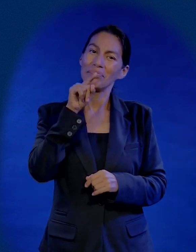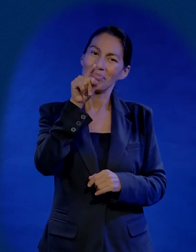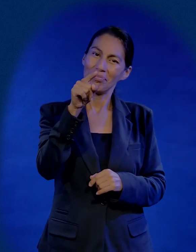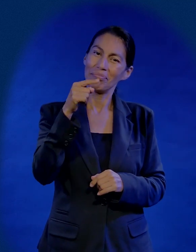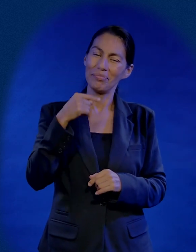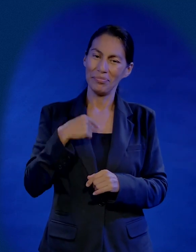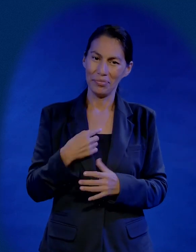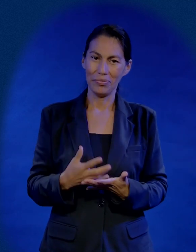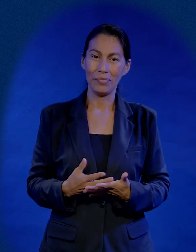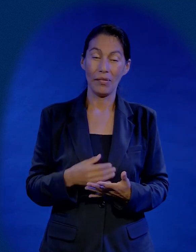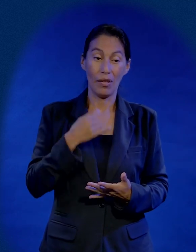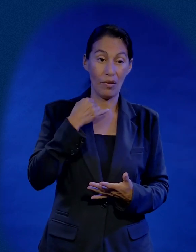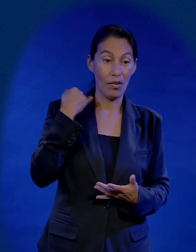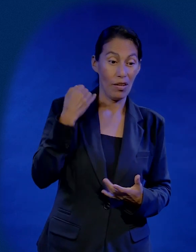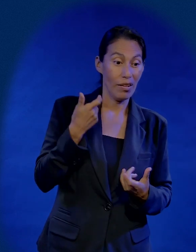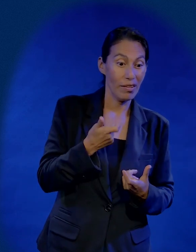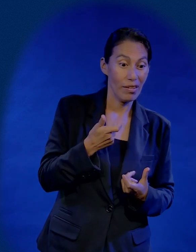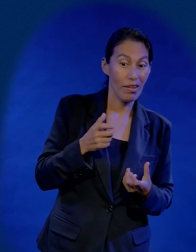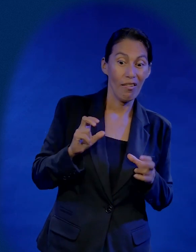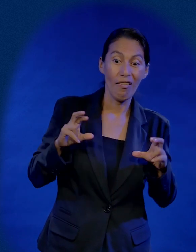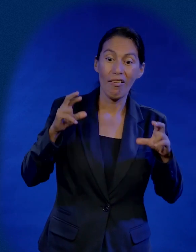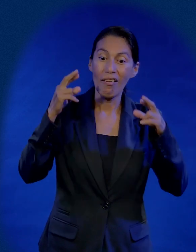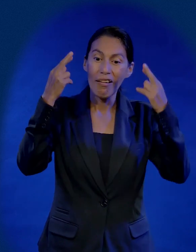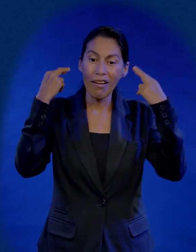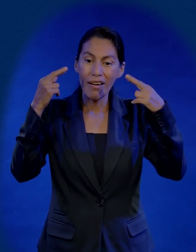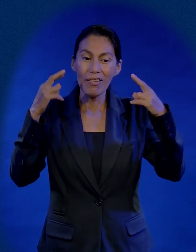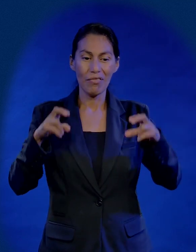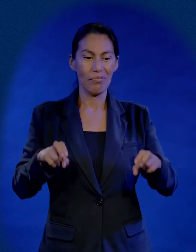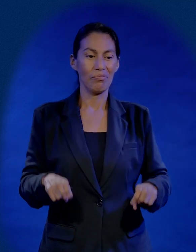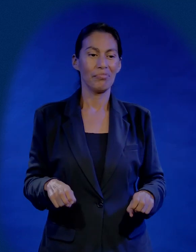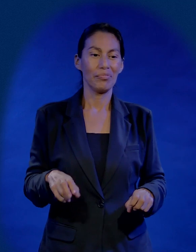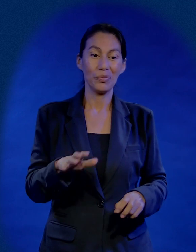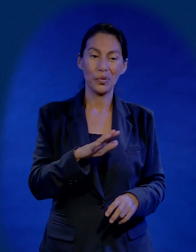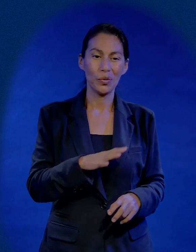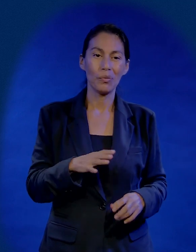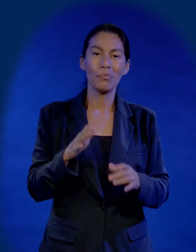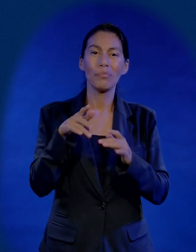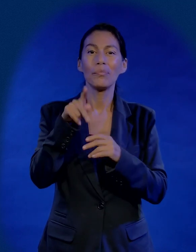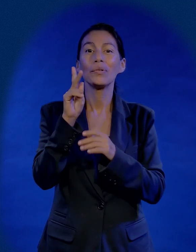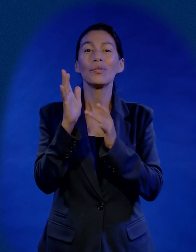Judas estaba pensando en su reino y su dinero y sus cosas, Jesús estaba pensando en ti,